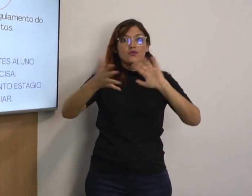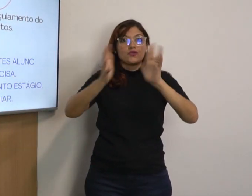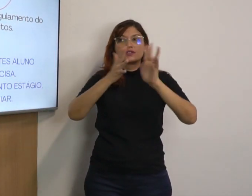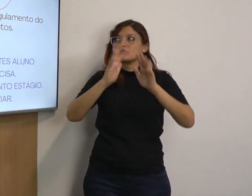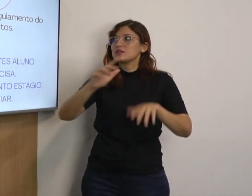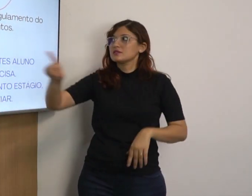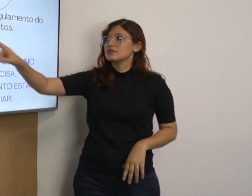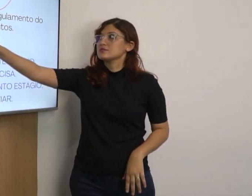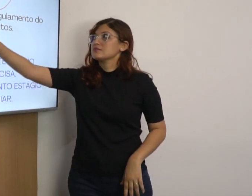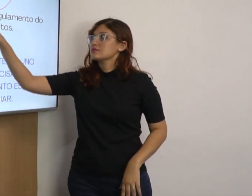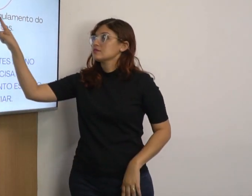estágio.